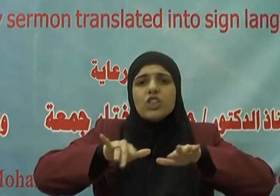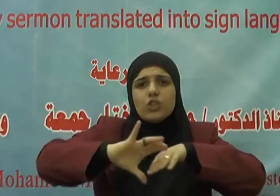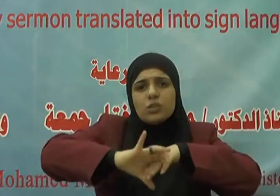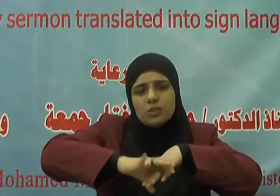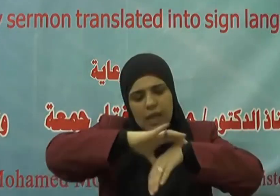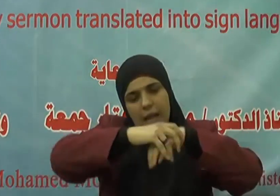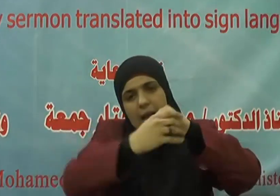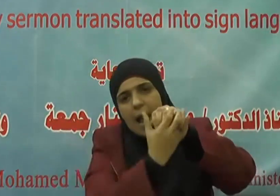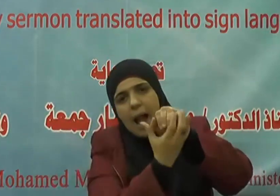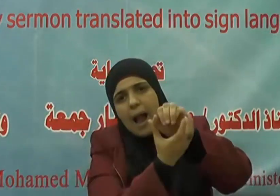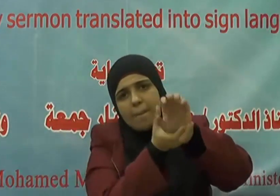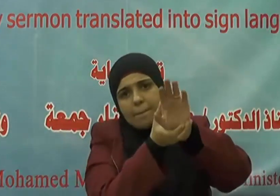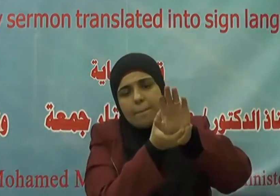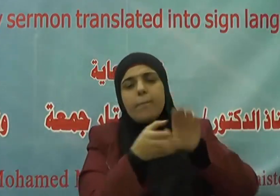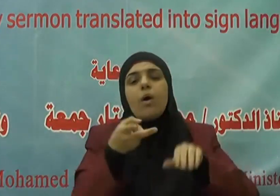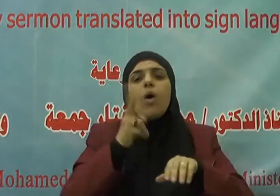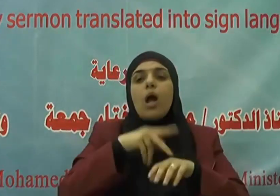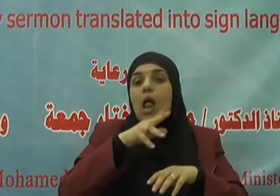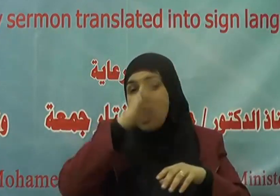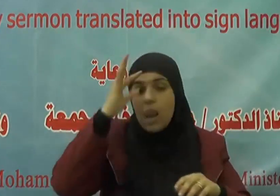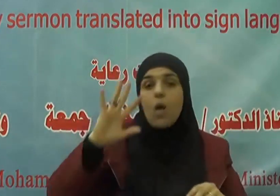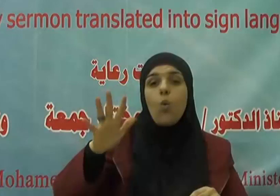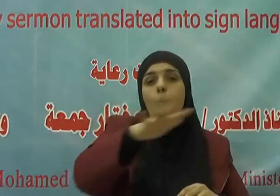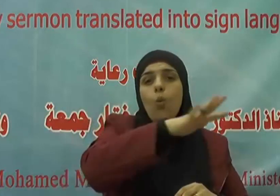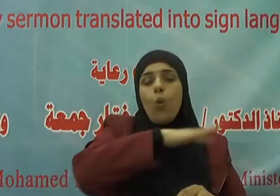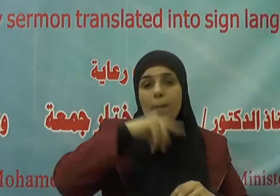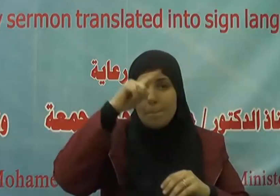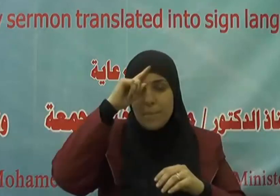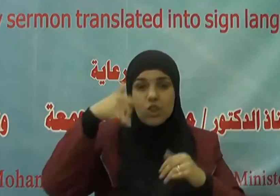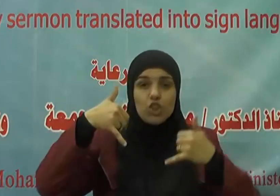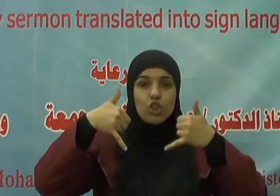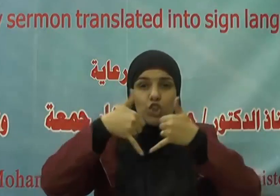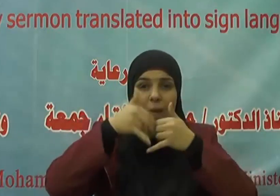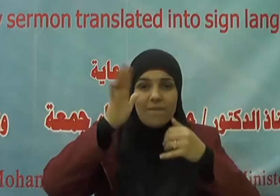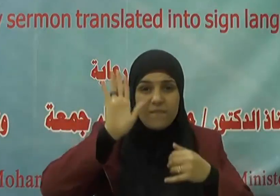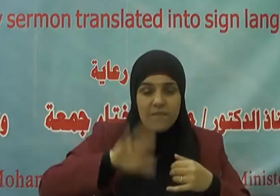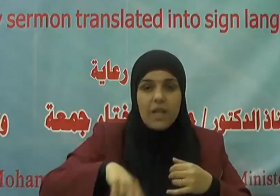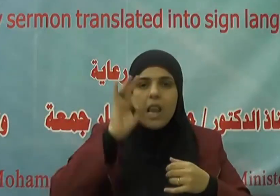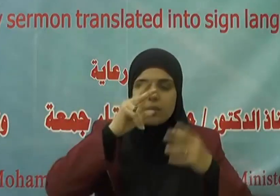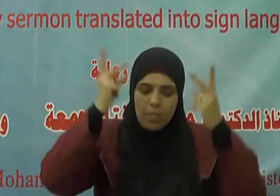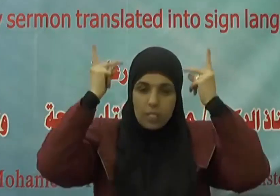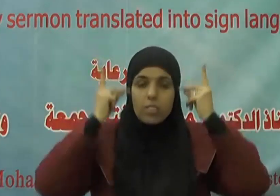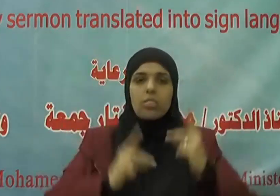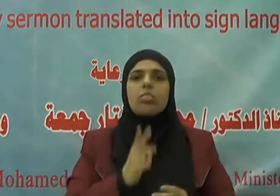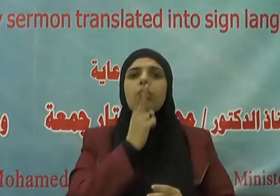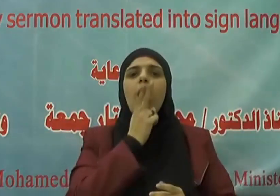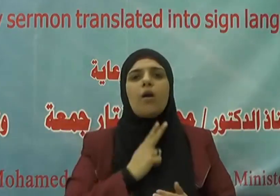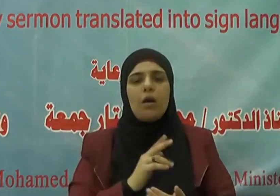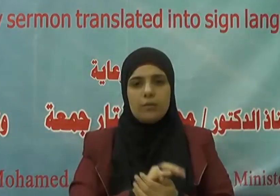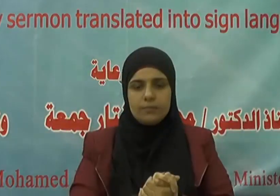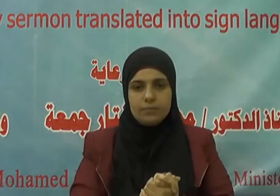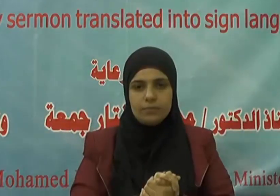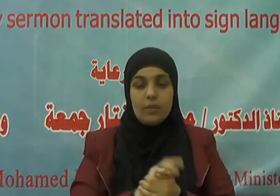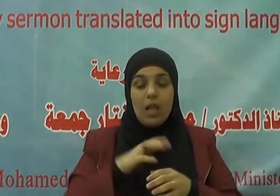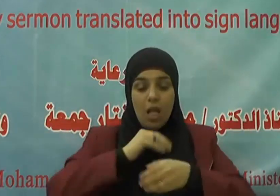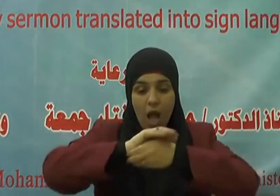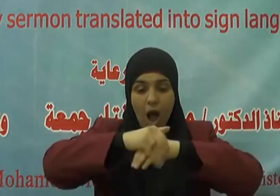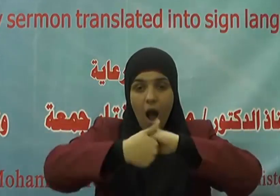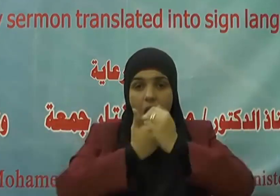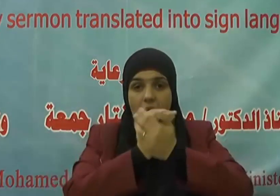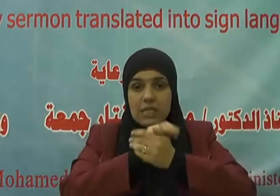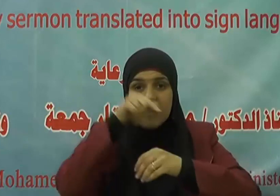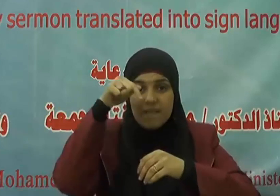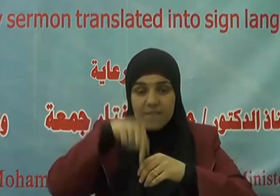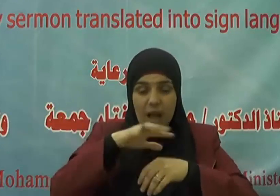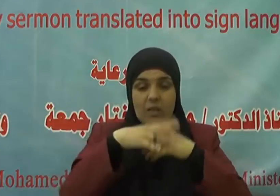إلى الكعبين وإن كنتم جنوبا فاتطهروا فغسل اليدين